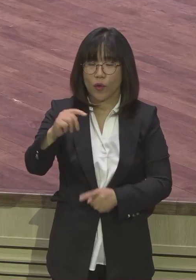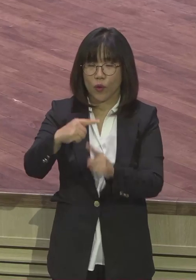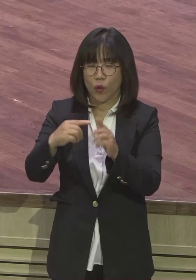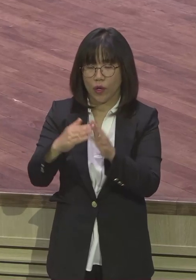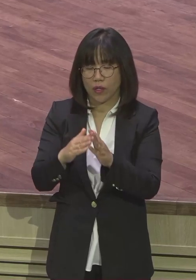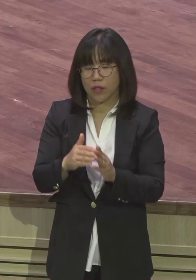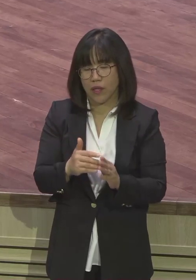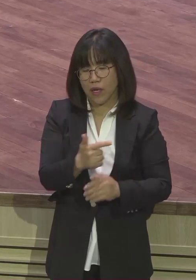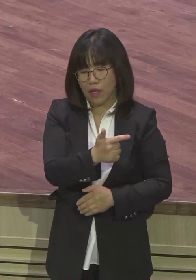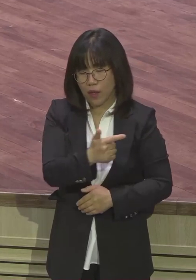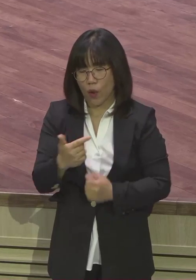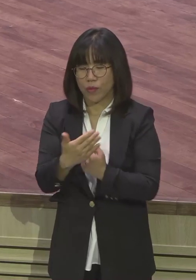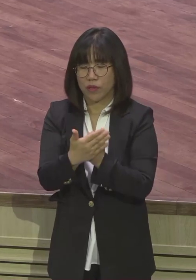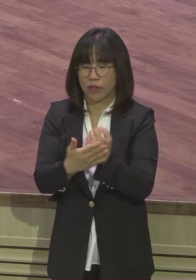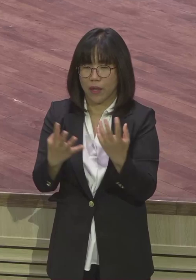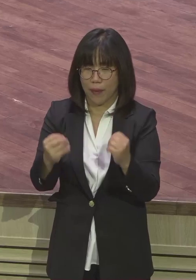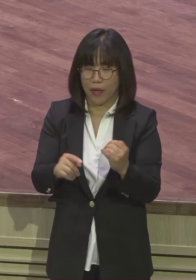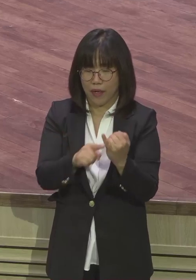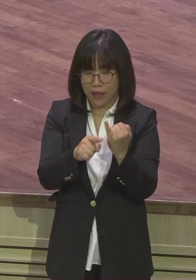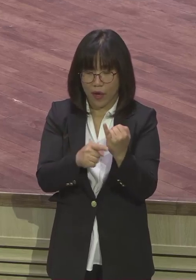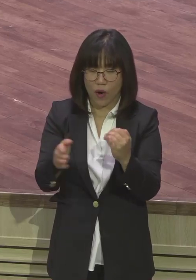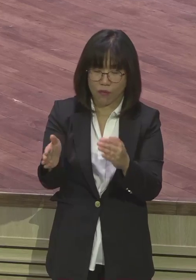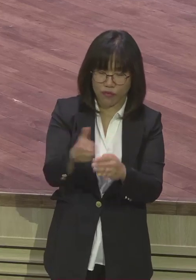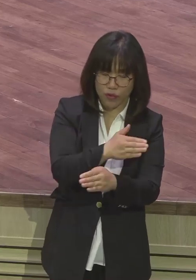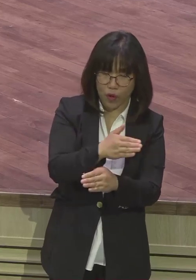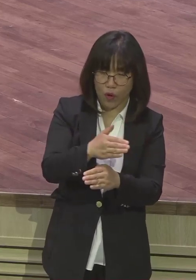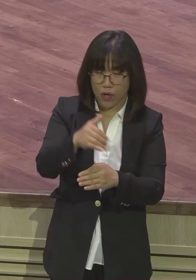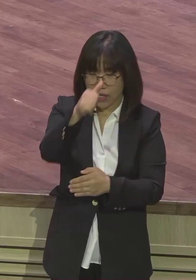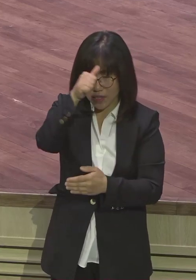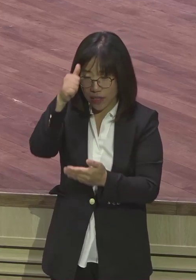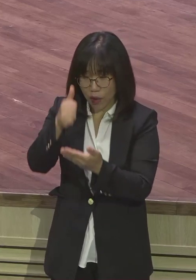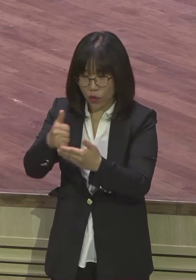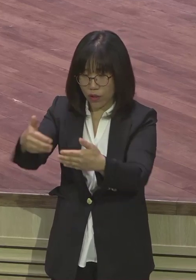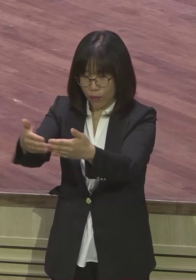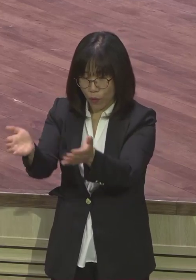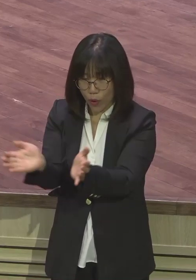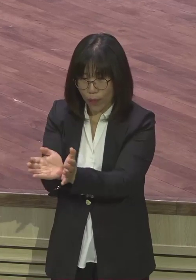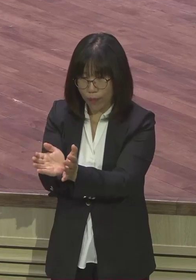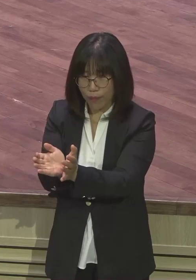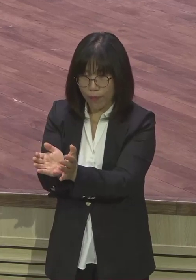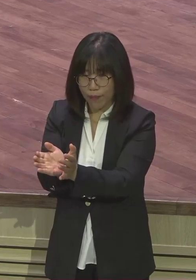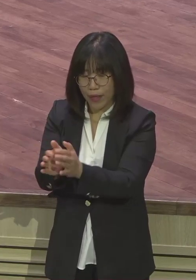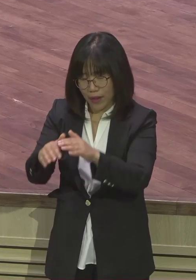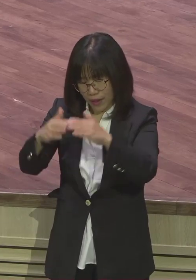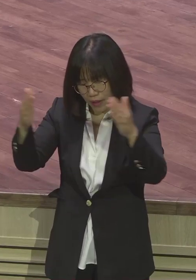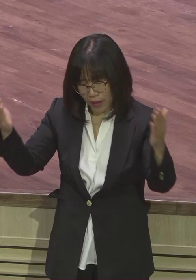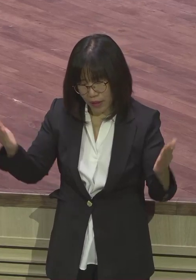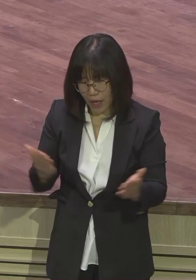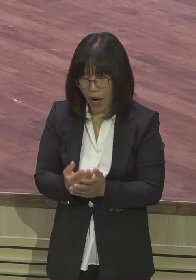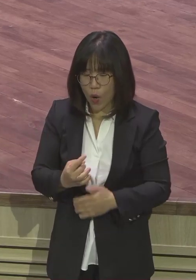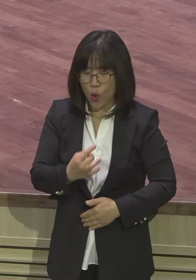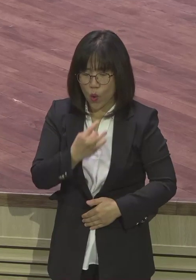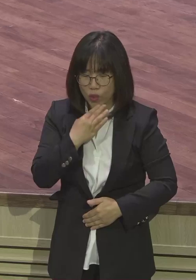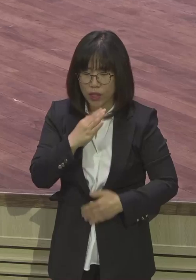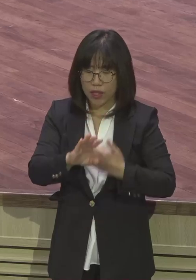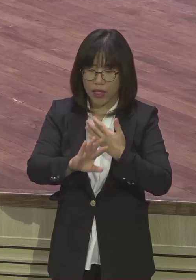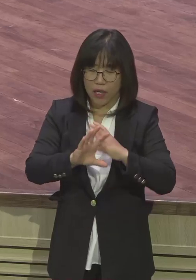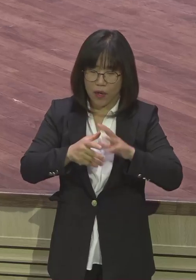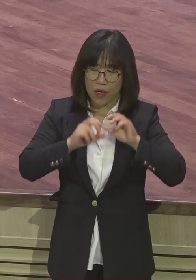태행하부터 전부 다 모든 부서가 오직 정말 성교와 전도에 포커스 맞추고